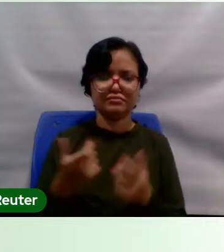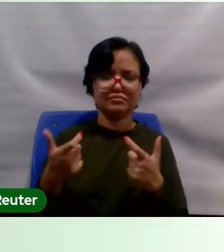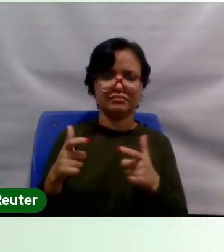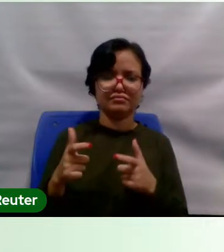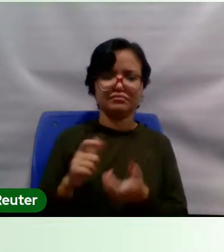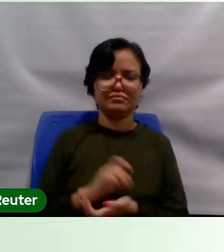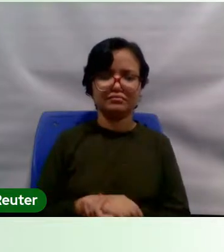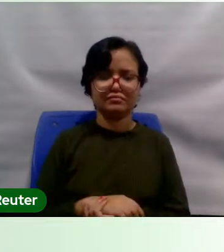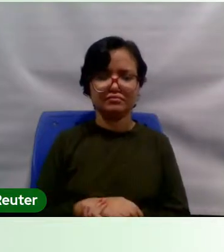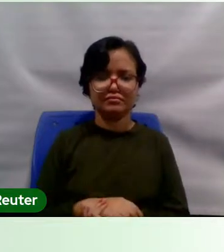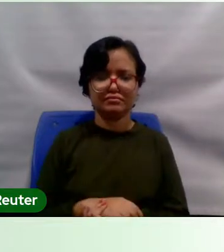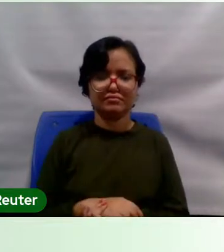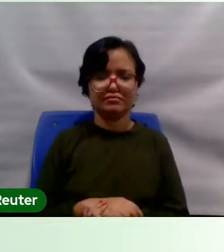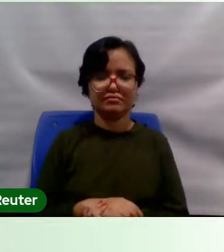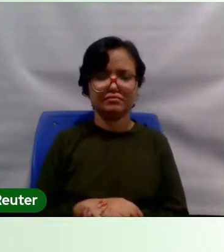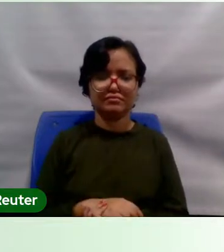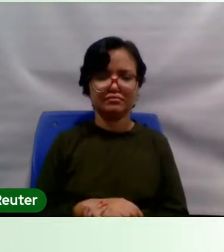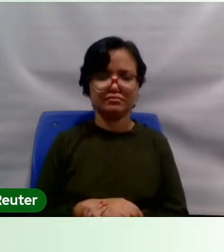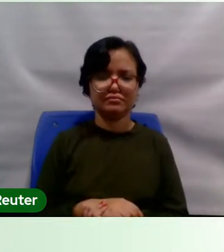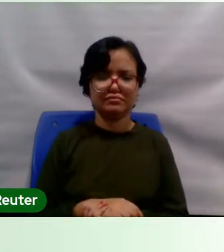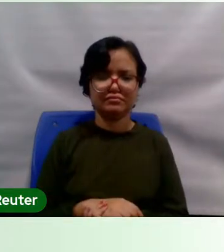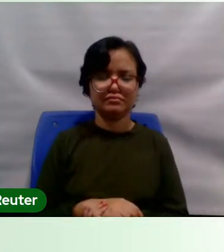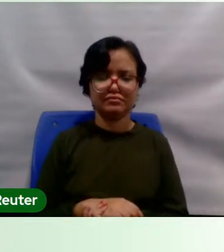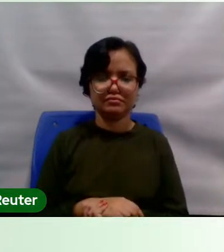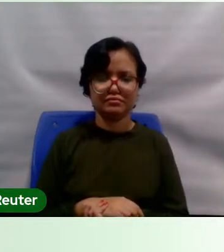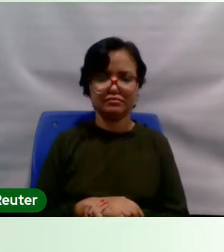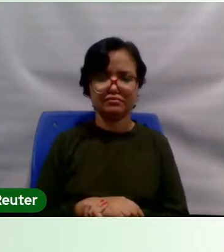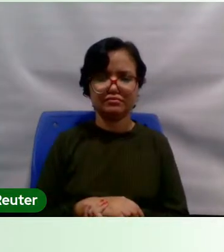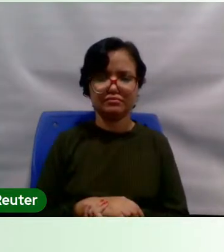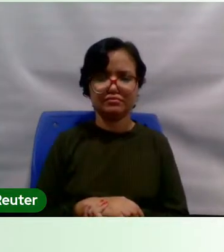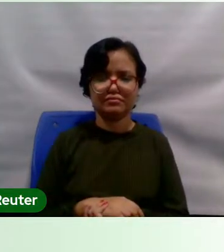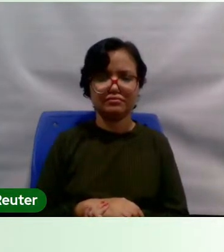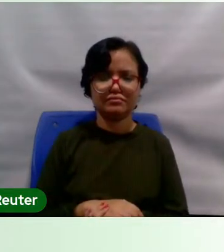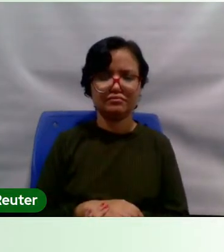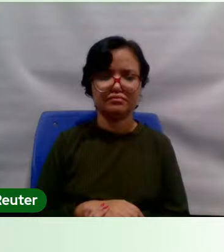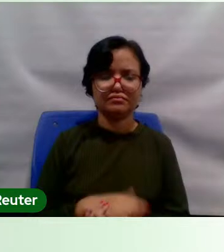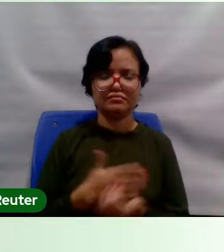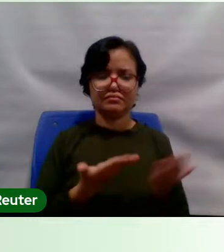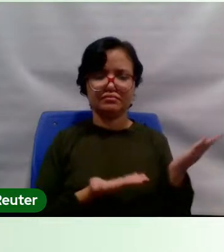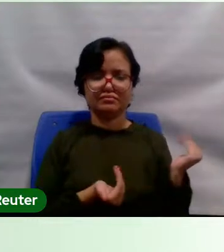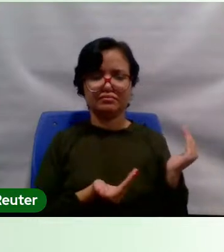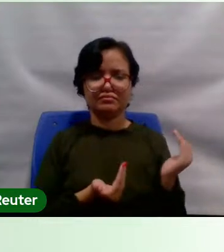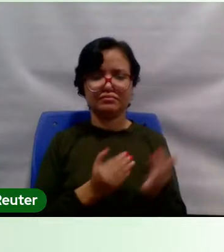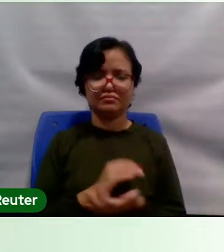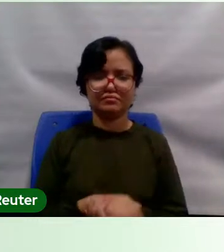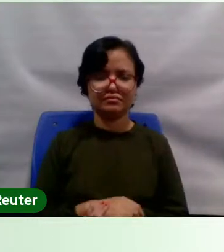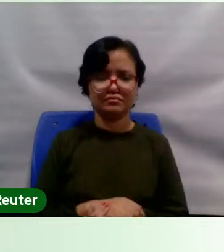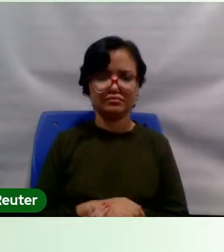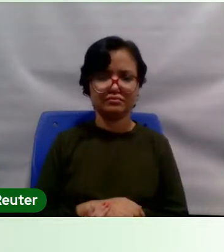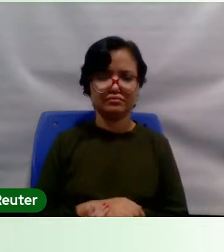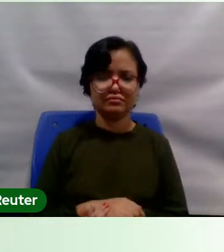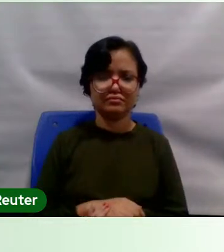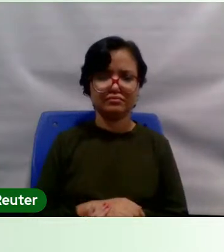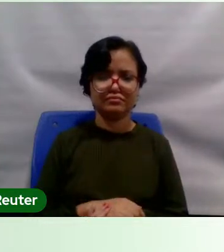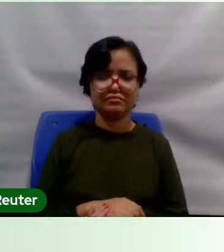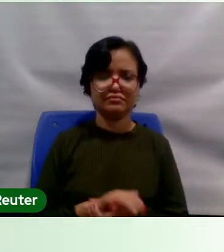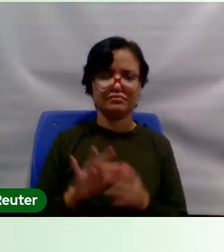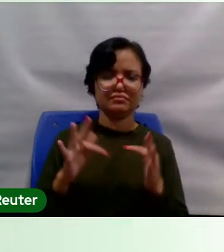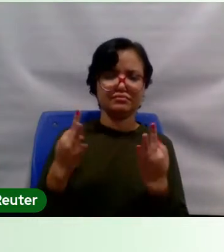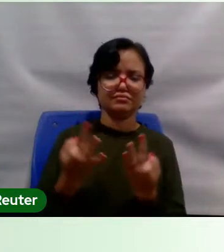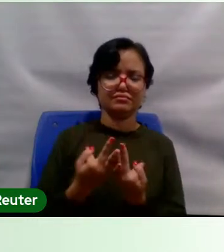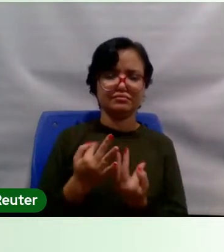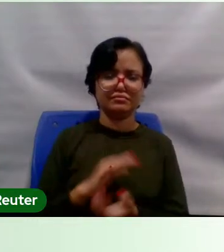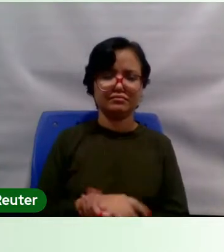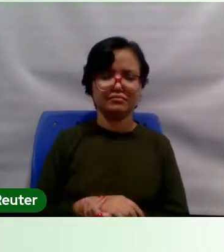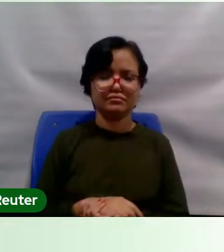desvios da juventude, o lugar da negação da família, né?